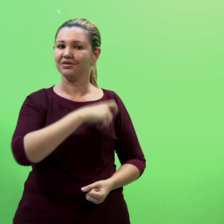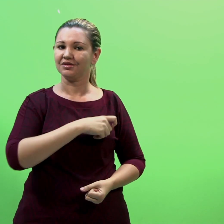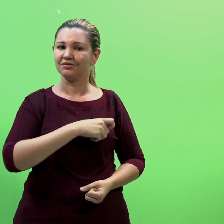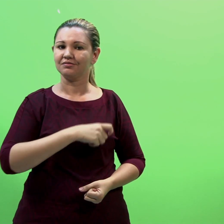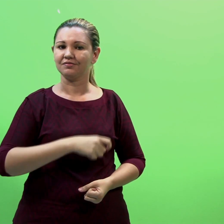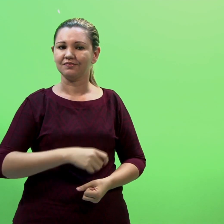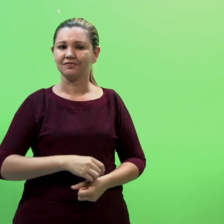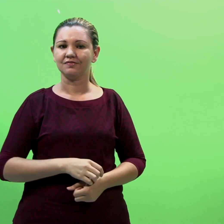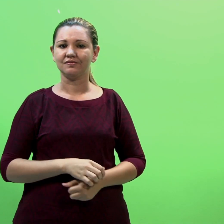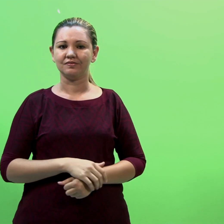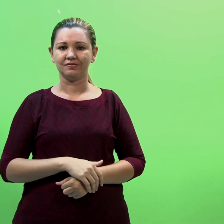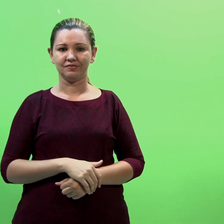12.